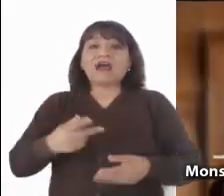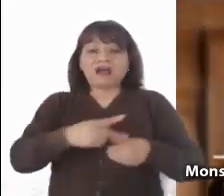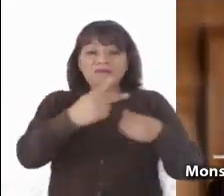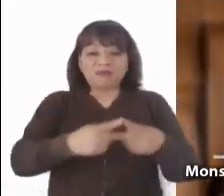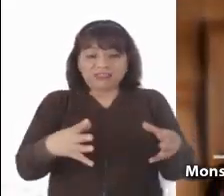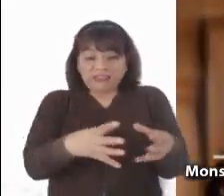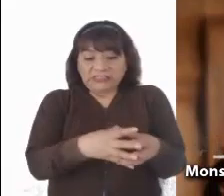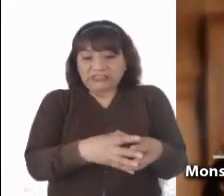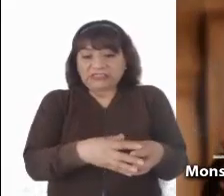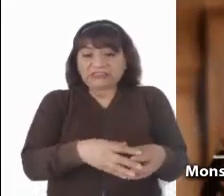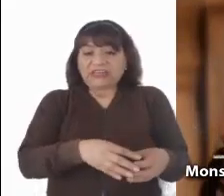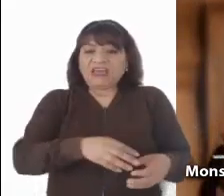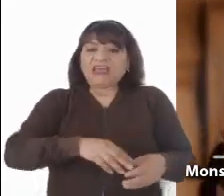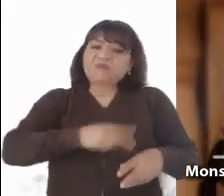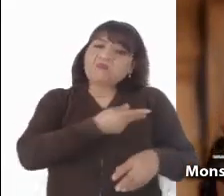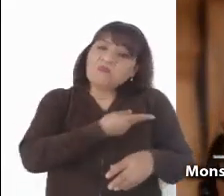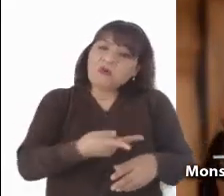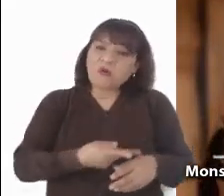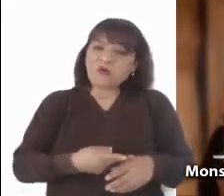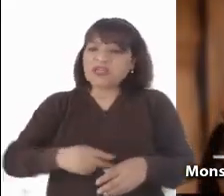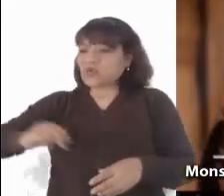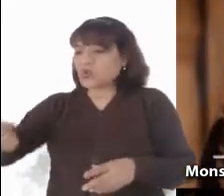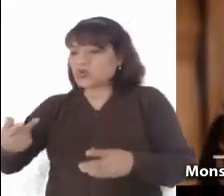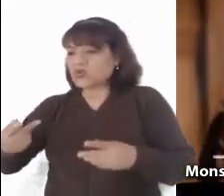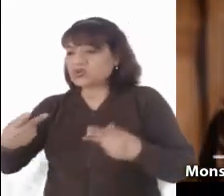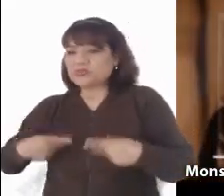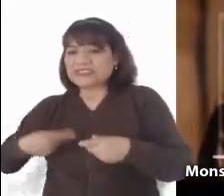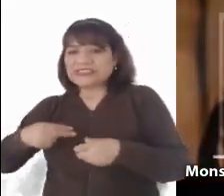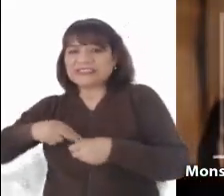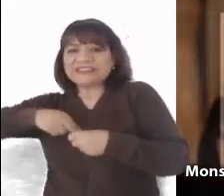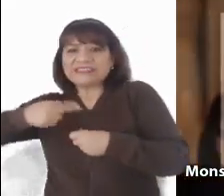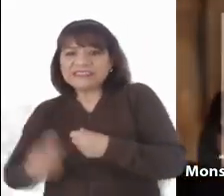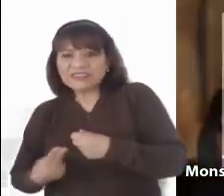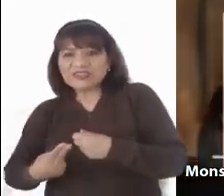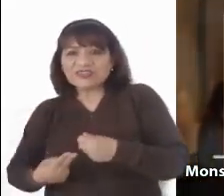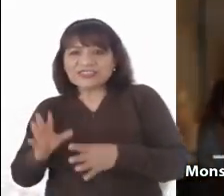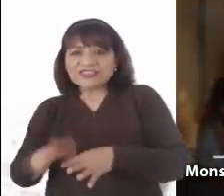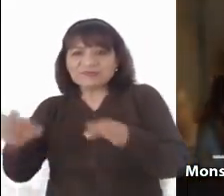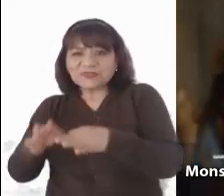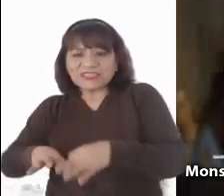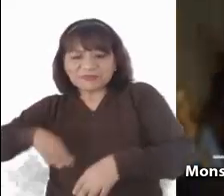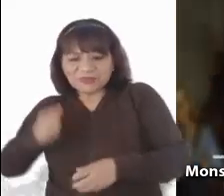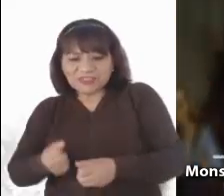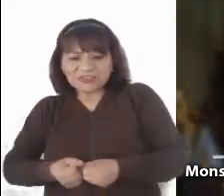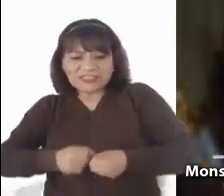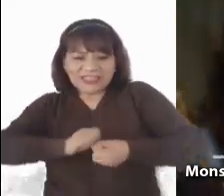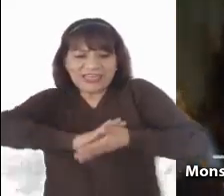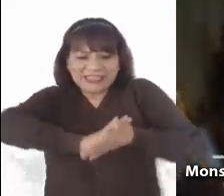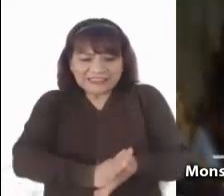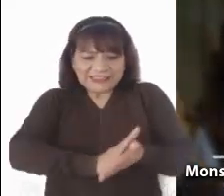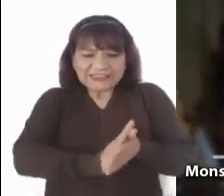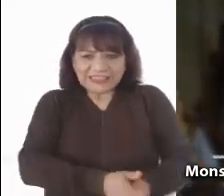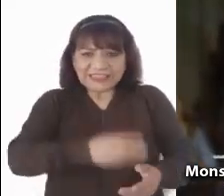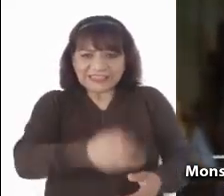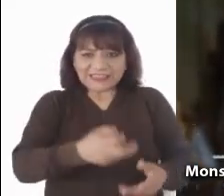por las decisiones de las grandes firmas y las naciones importantes parece no tener voz. ¿Cómo acabar